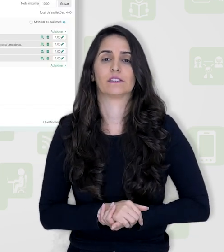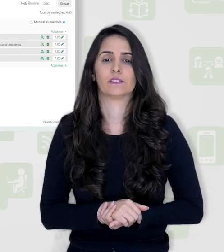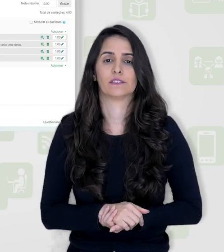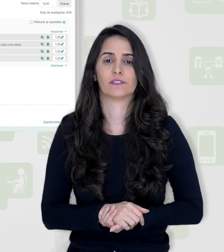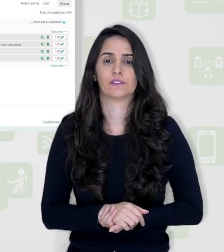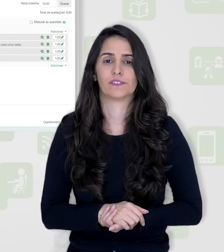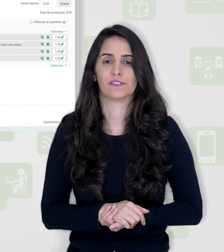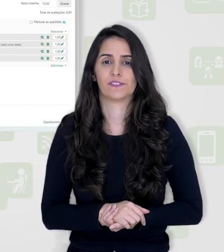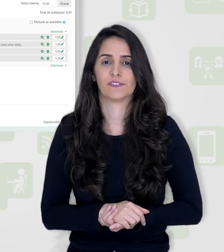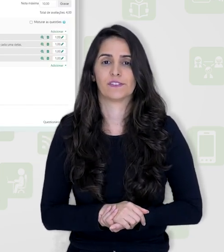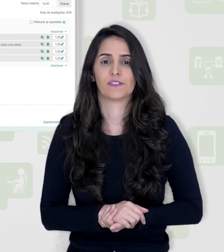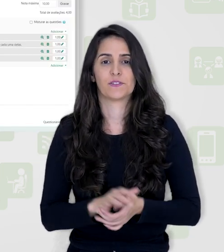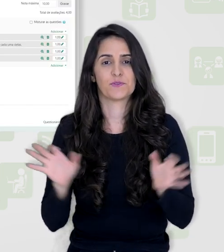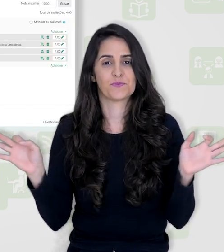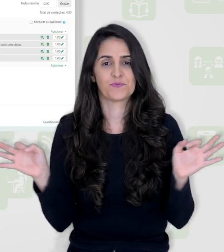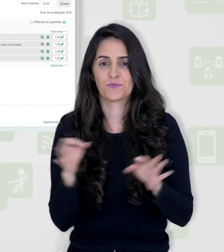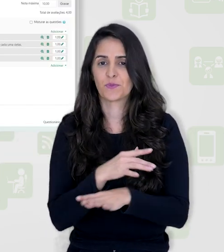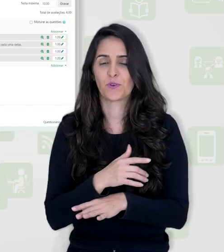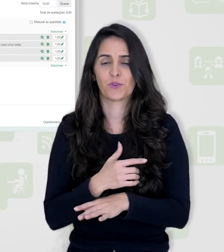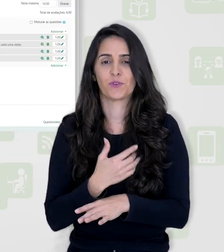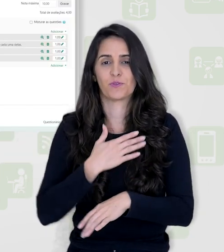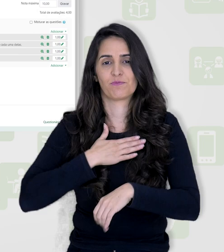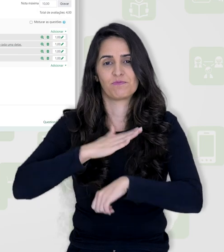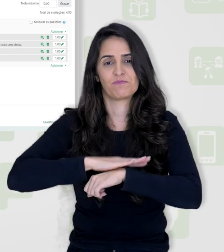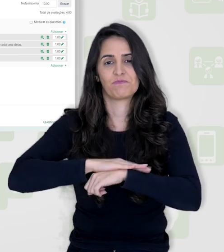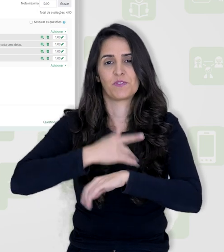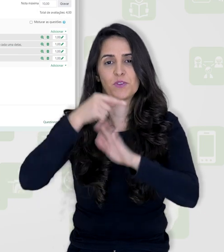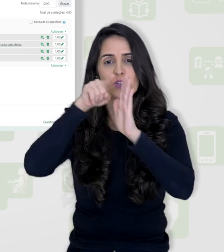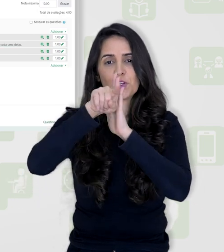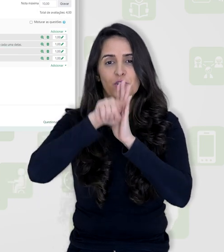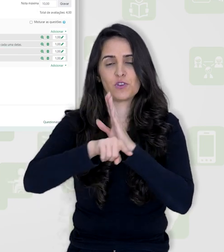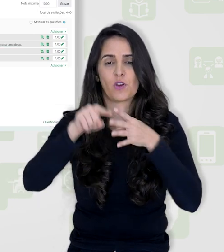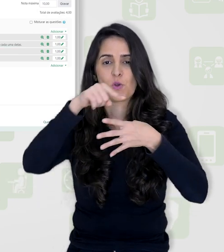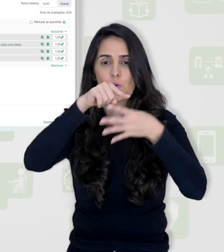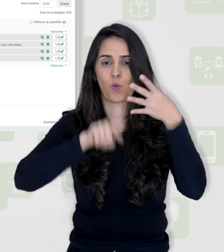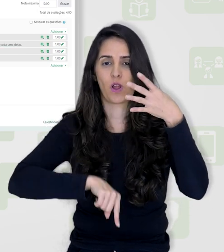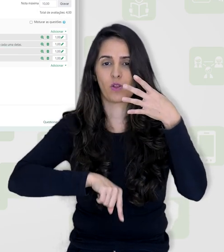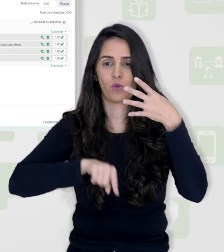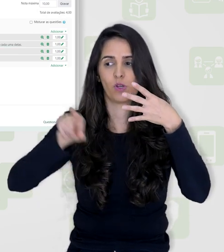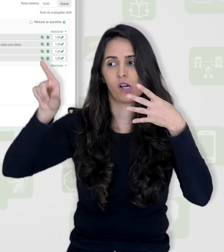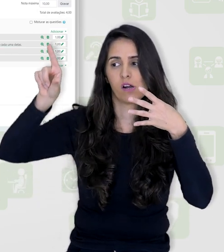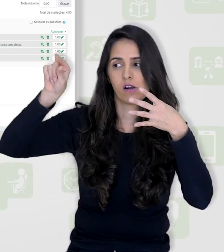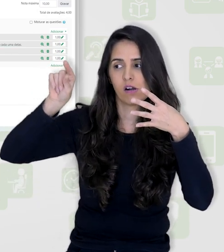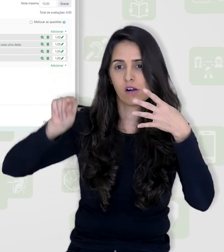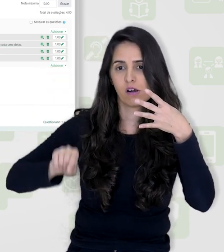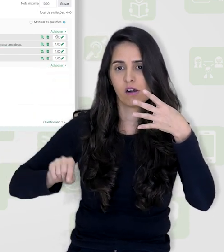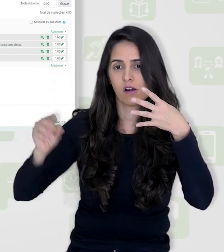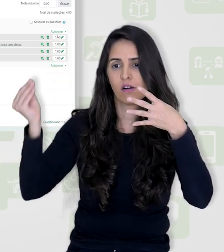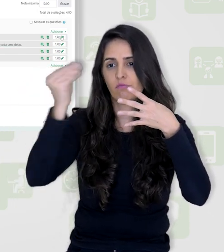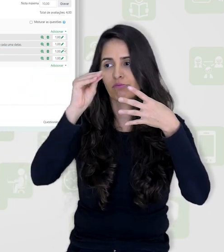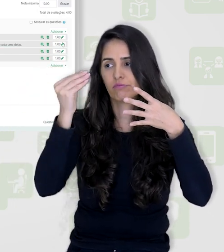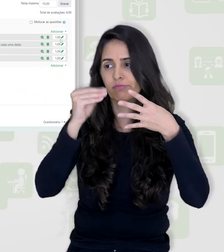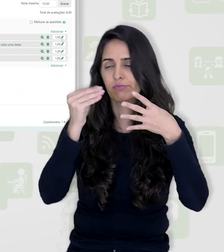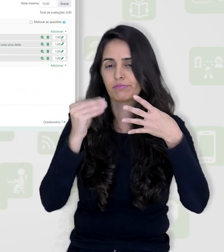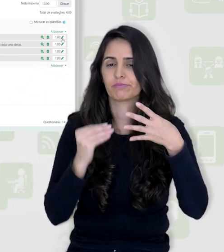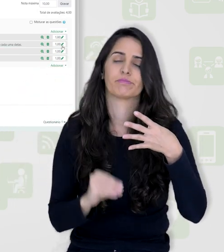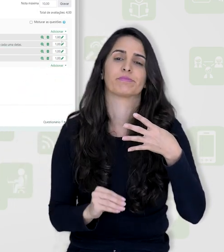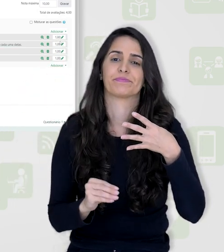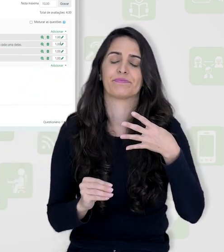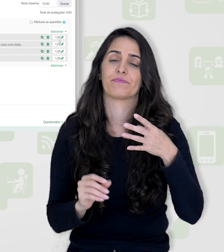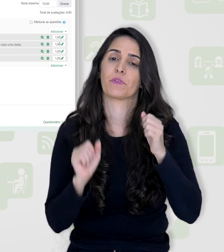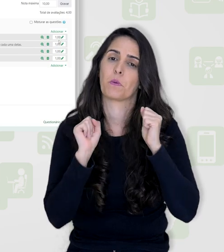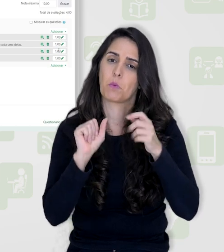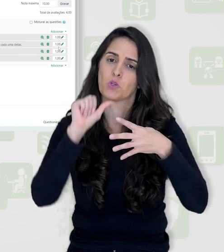E pronto, aqui já está o meu questionário com as quatro questões que eu selecionei.